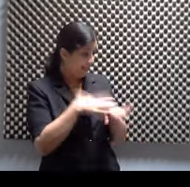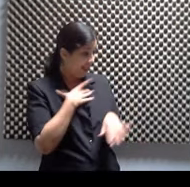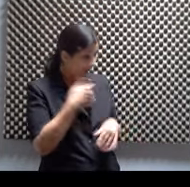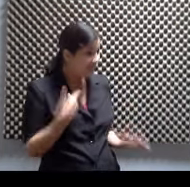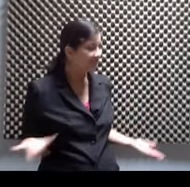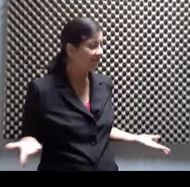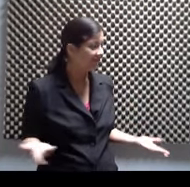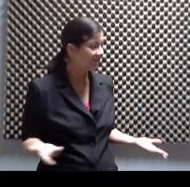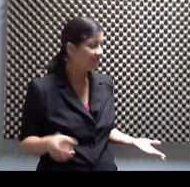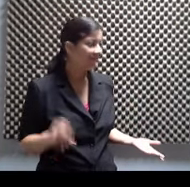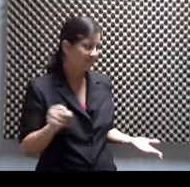Me gusta, me gusta, me gusta.